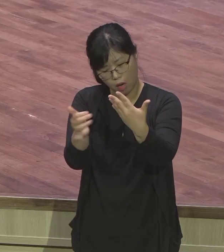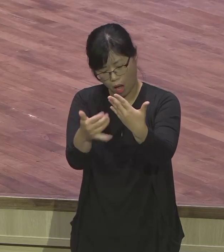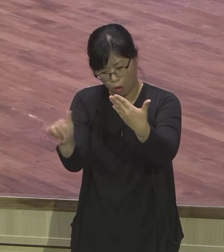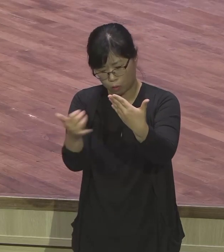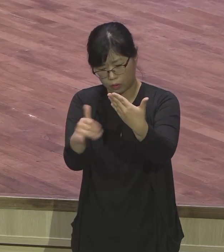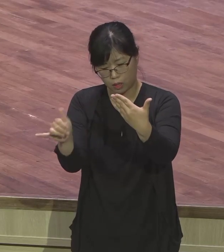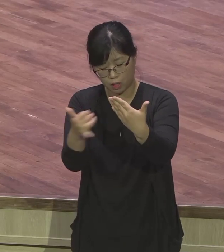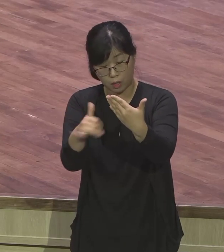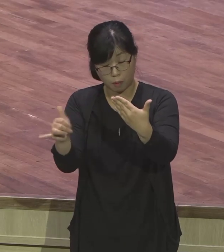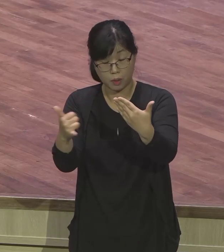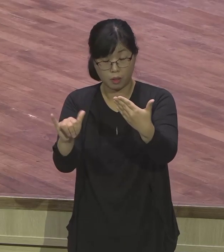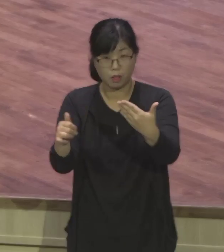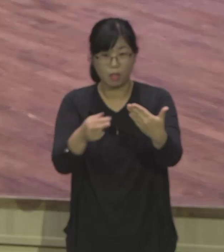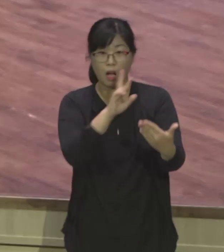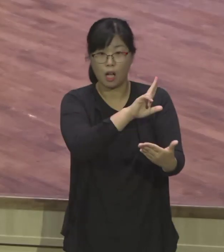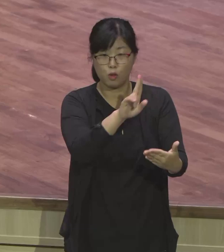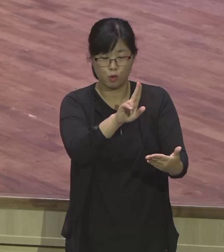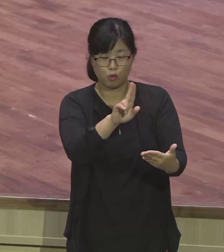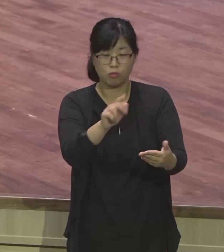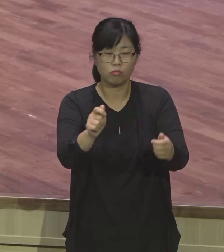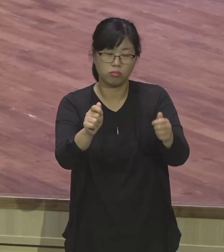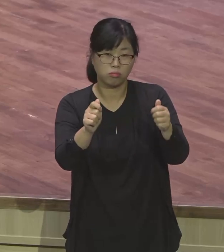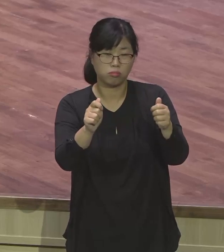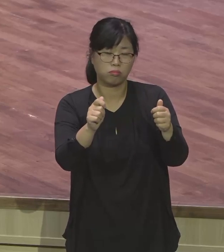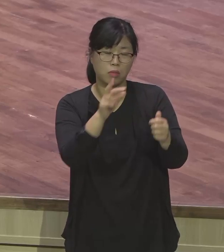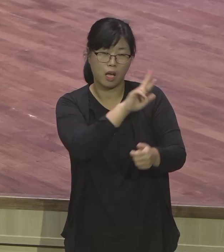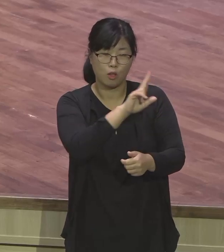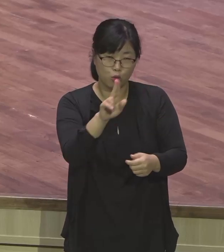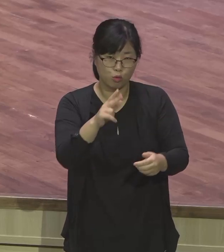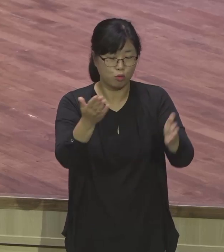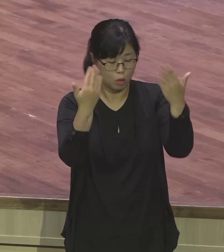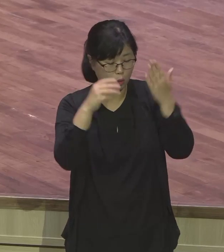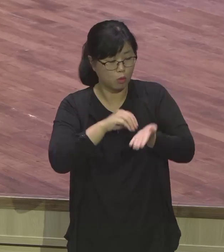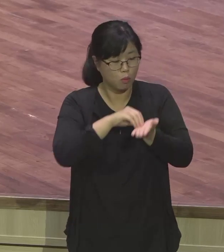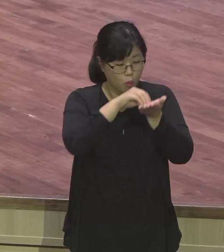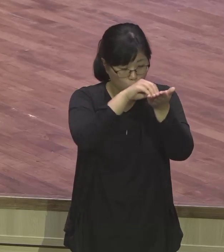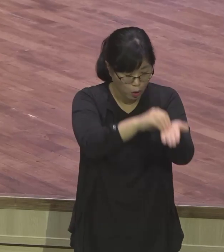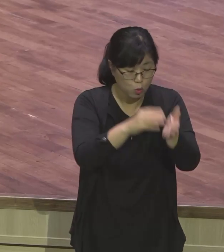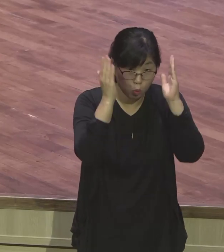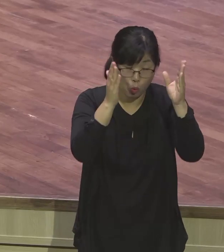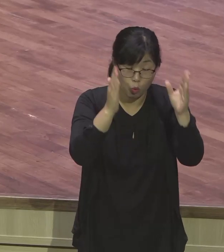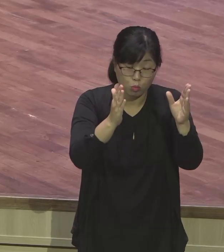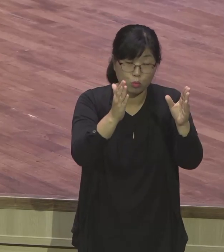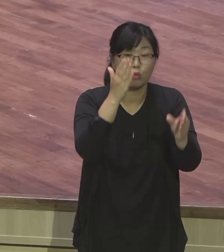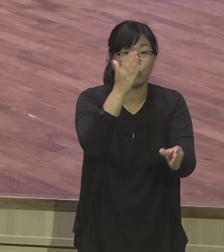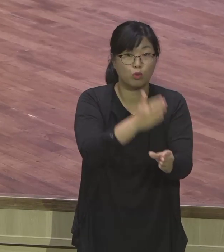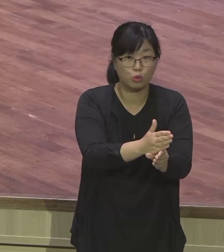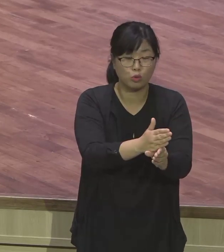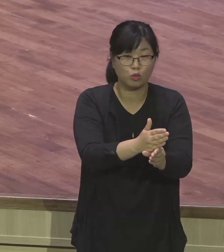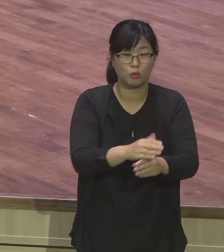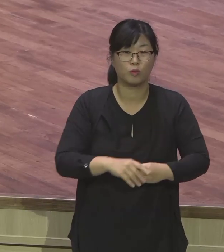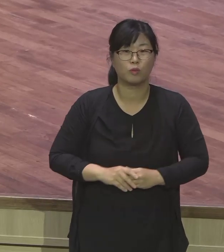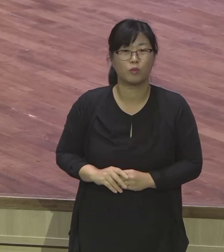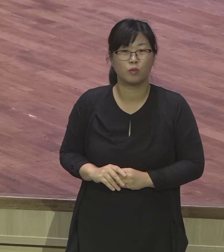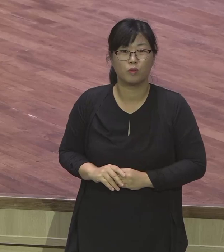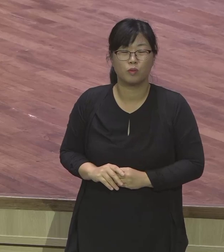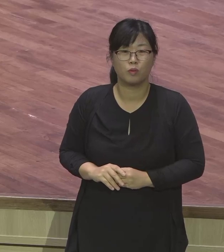박사입니다만은, 그러니까 그렇게 명예 박사를 다 줘가지고, 그 돈이 좀 받은 걸 산 거예요, 사실은.